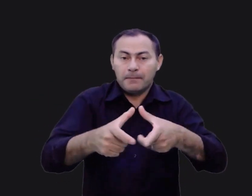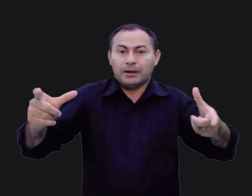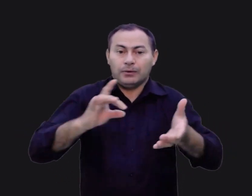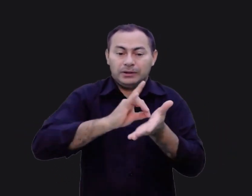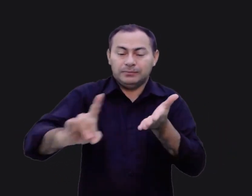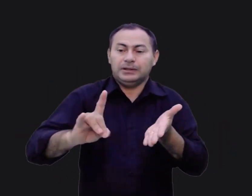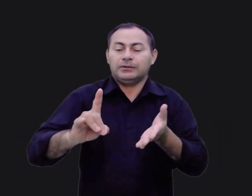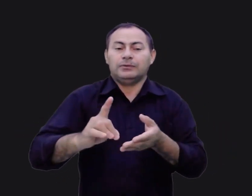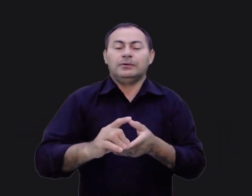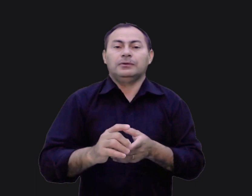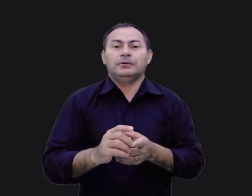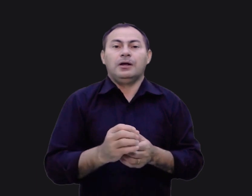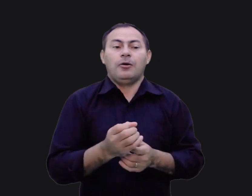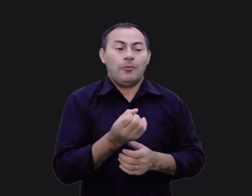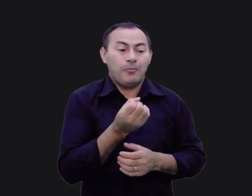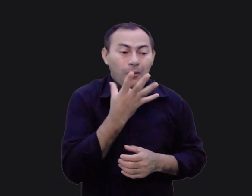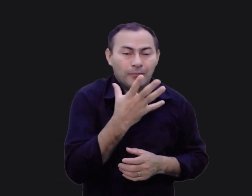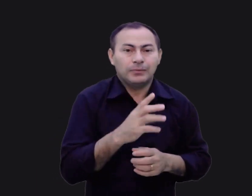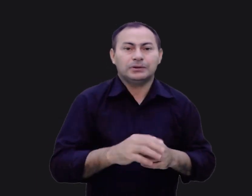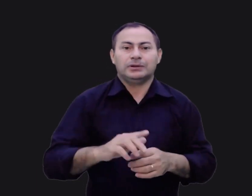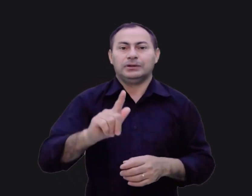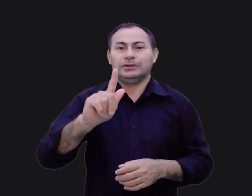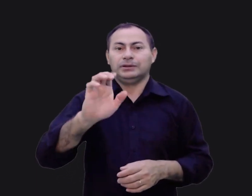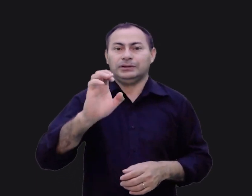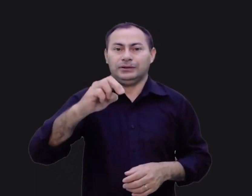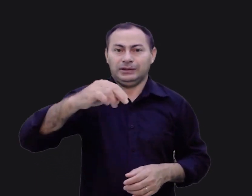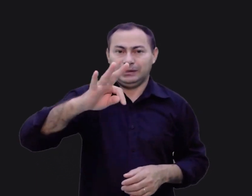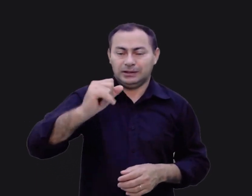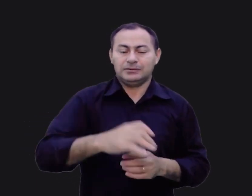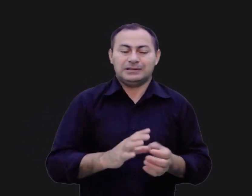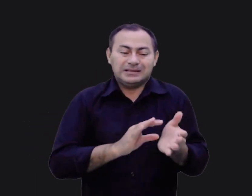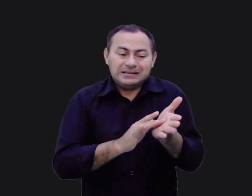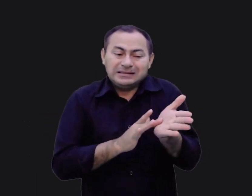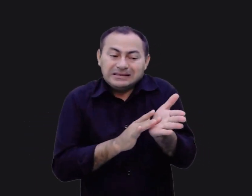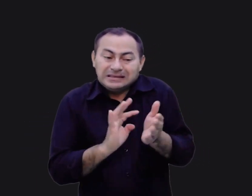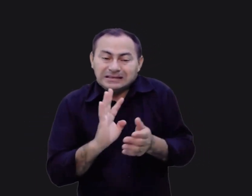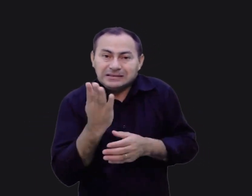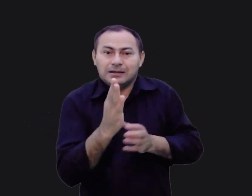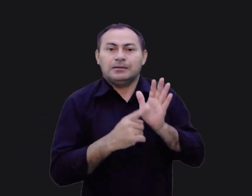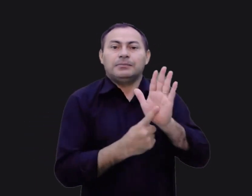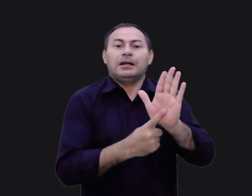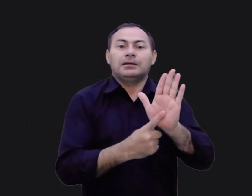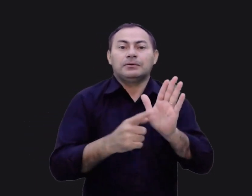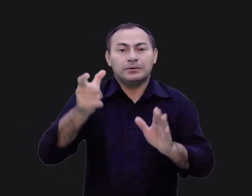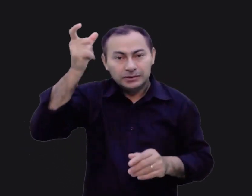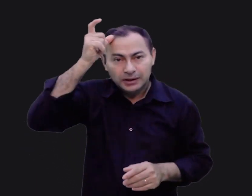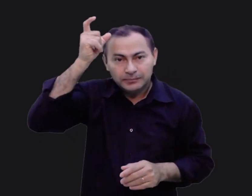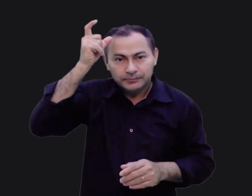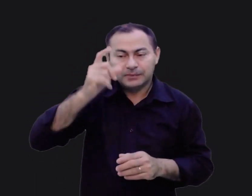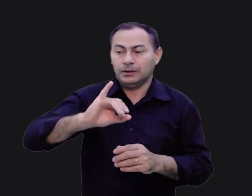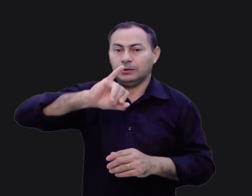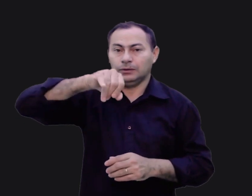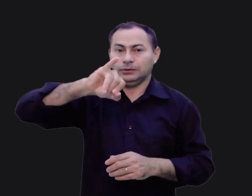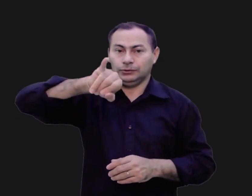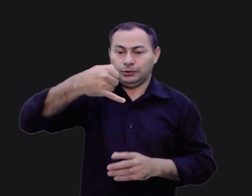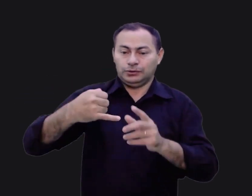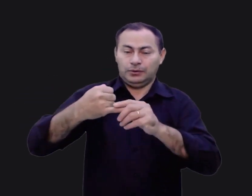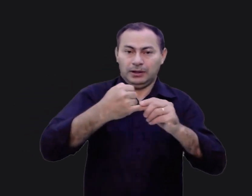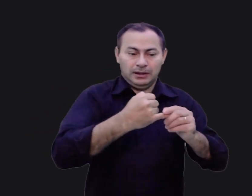inimigo do melhor é o bom. É por isso que os gibionitas que eram enganadores representam o diabo. Em Josué capítulo